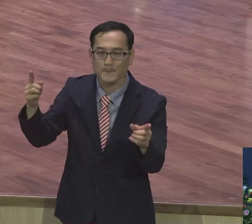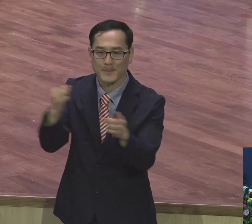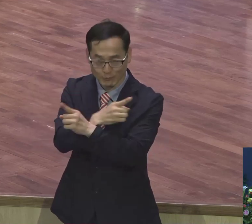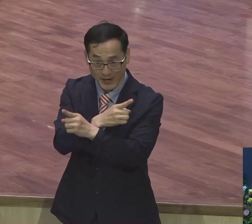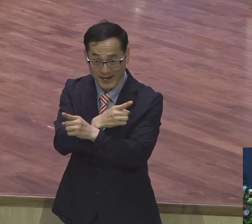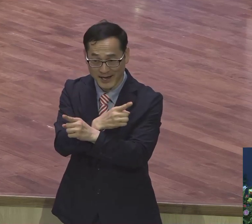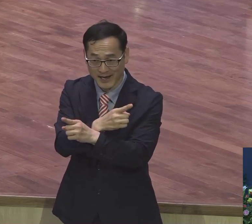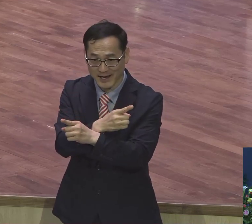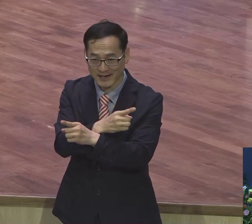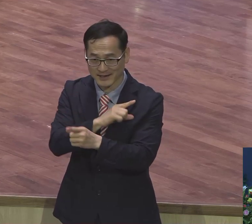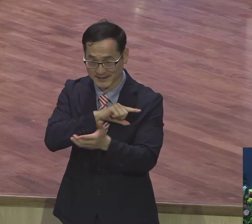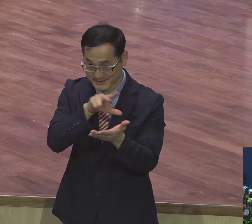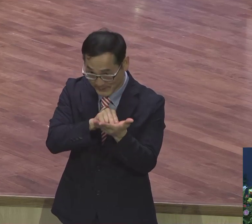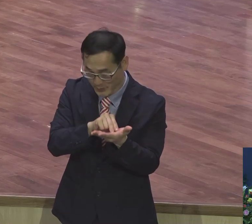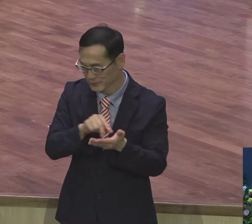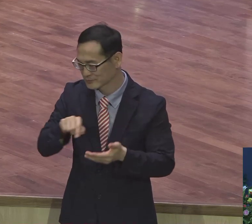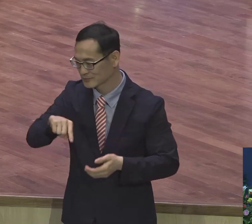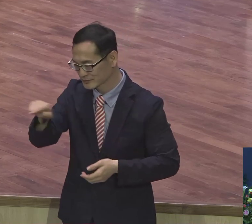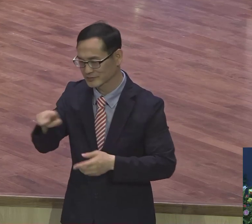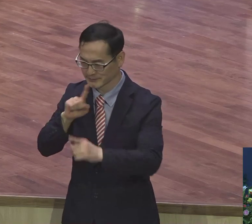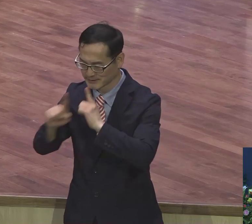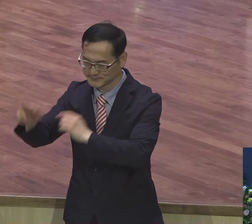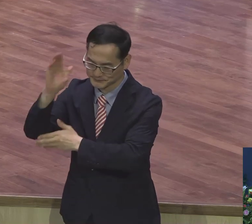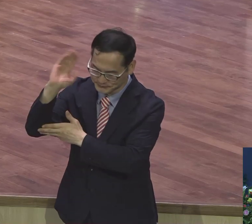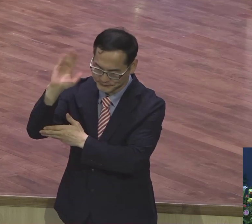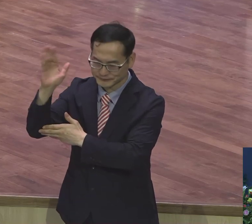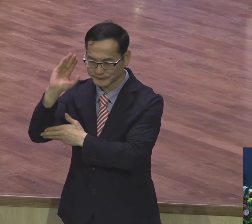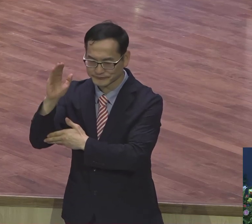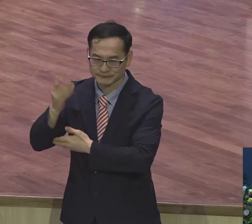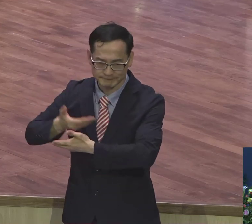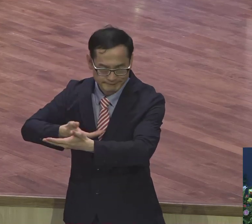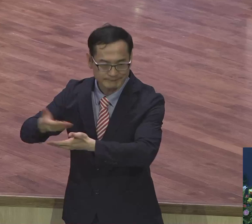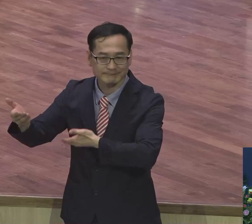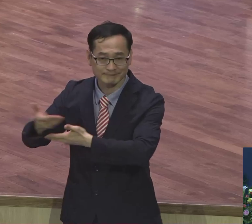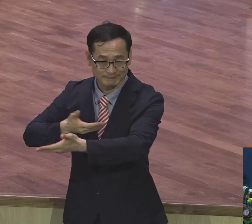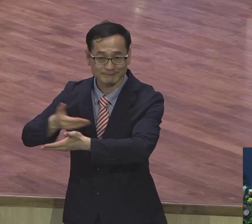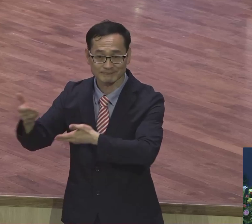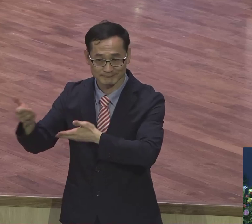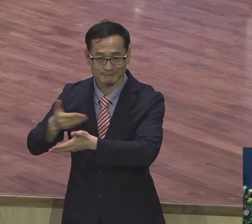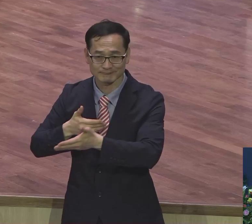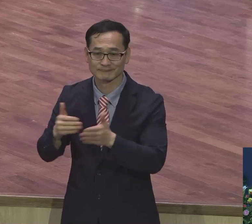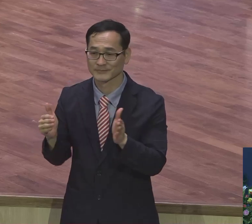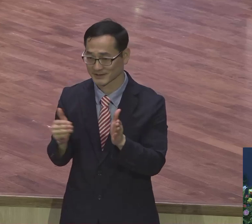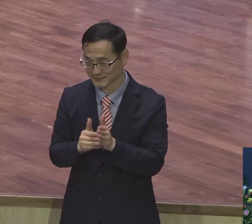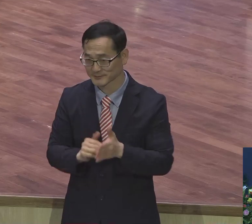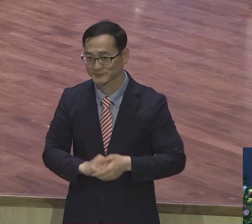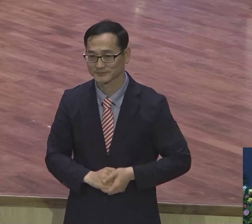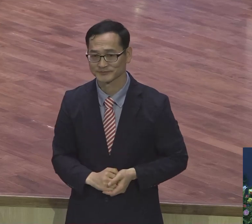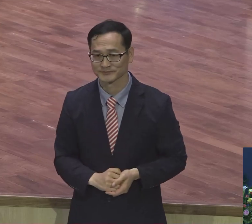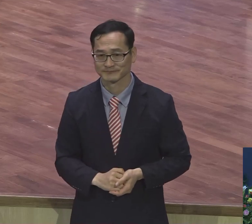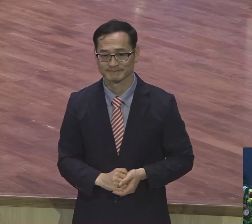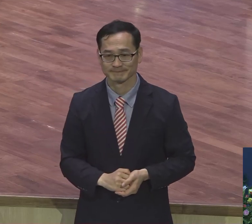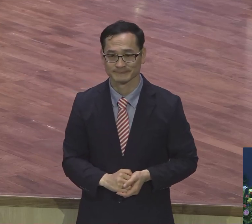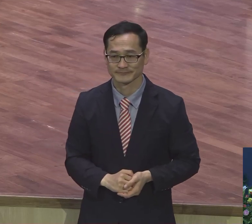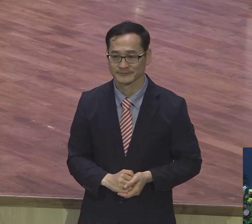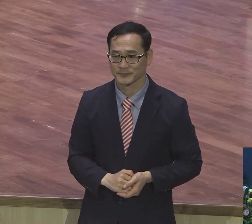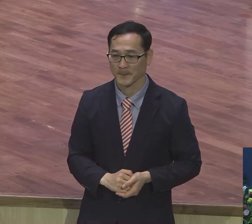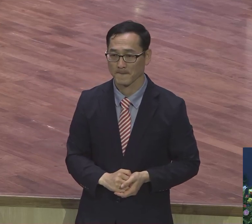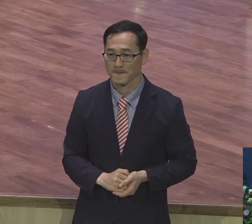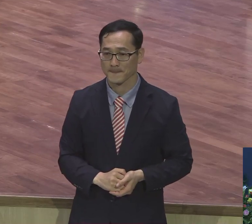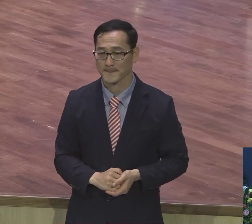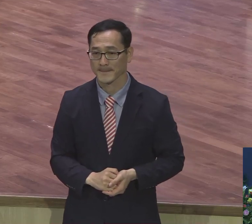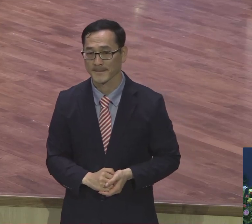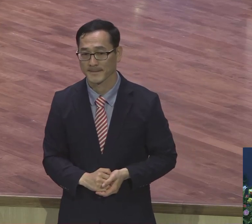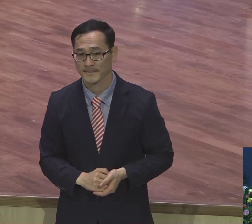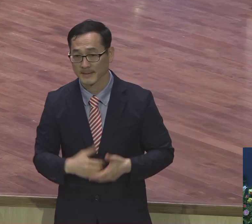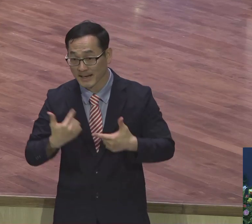은약적 그런 비전을 붙잡고 원리스의 축복을 누리는 시간표였어요. 늘 광고 때만